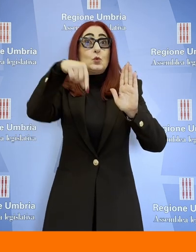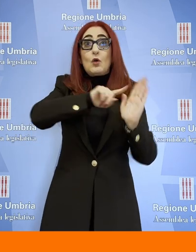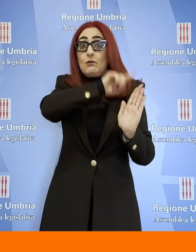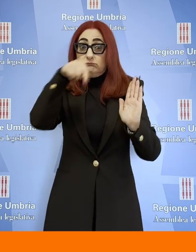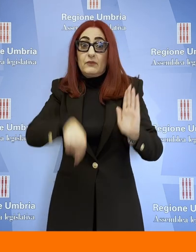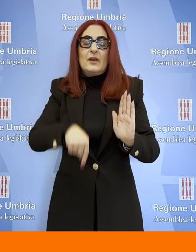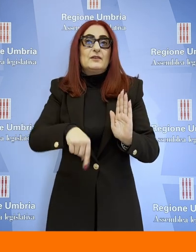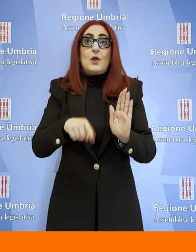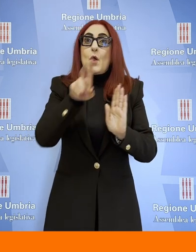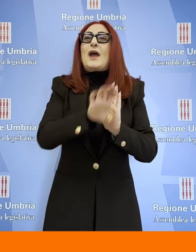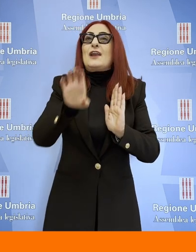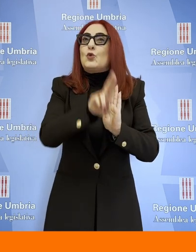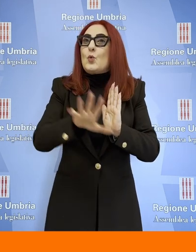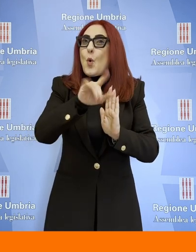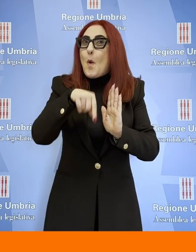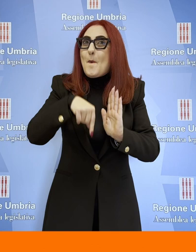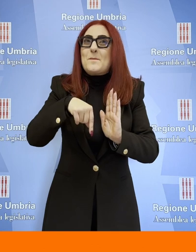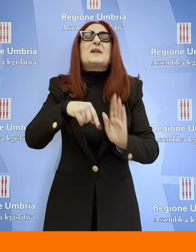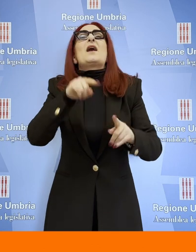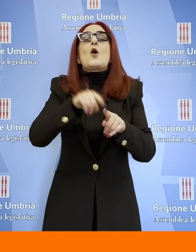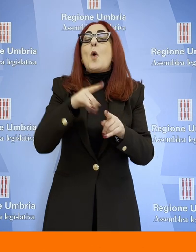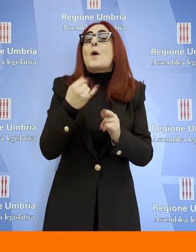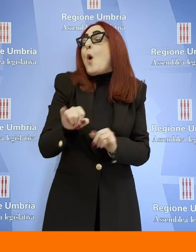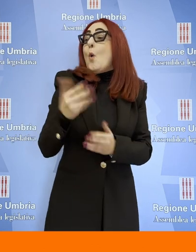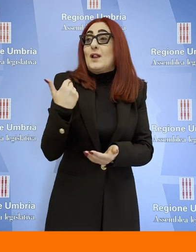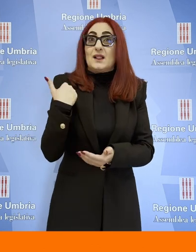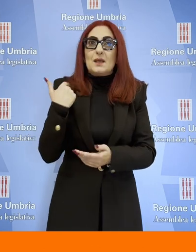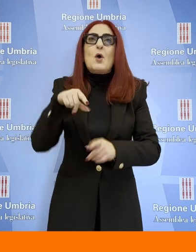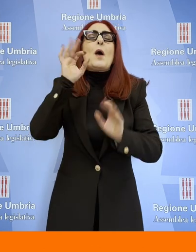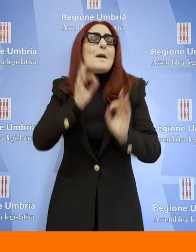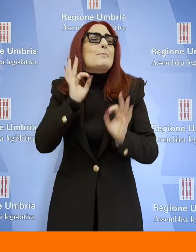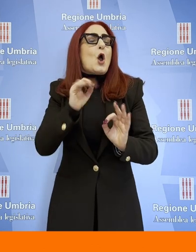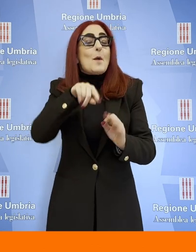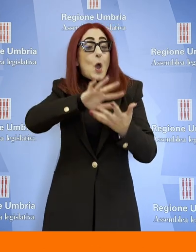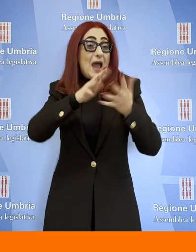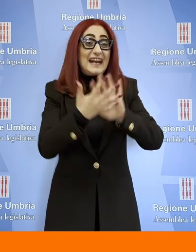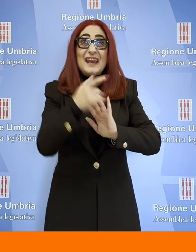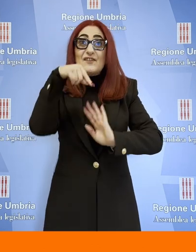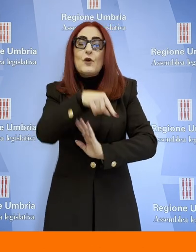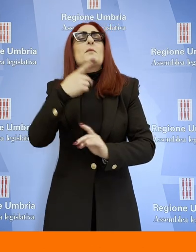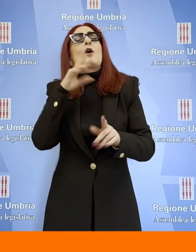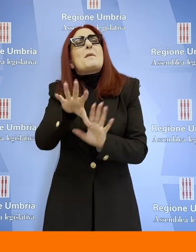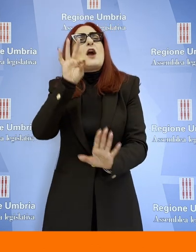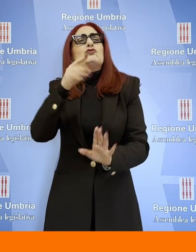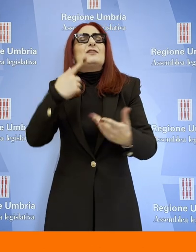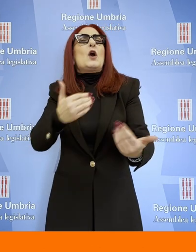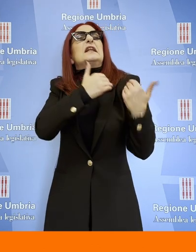Umbria attraverso questa riforma ha scelto responsabilmente di rafforzare la sua identità e il legame con il territorio e la comunità.